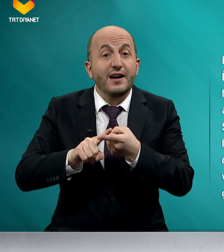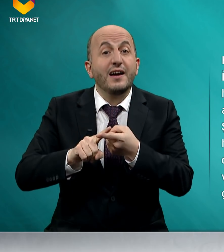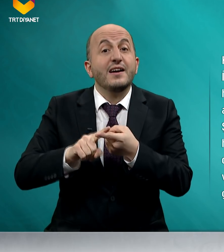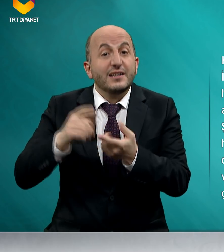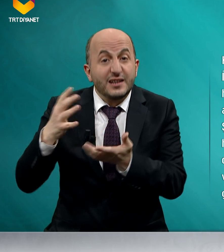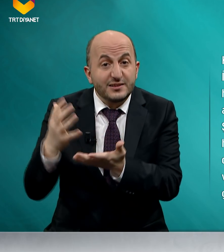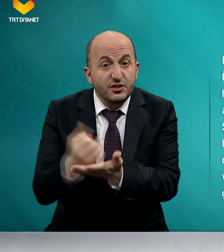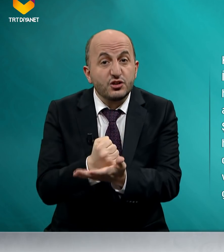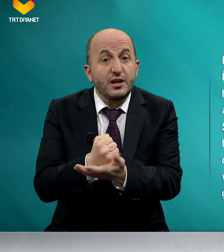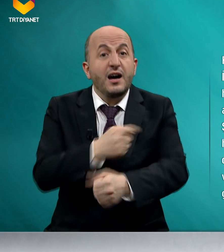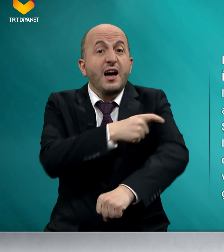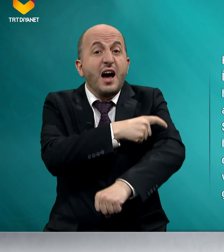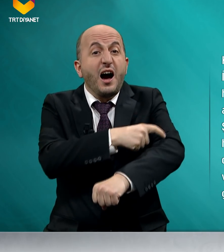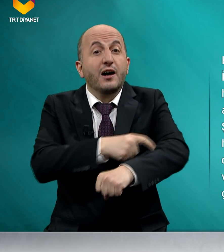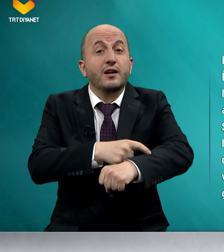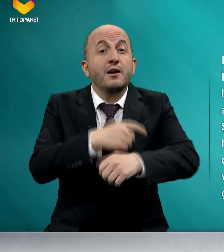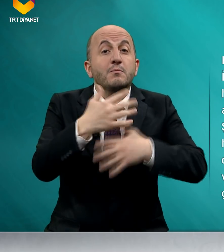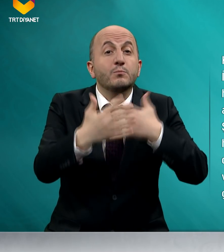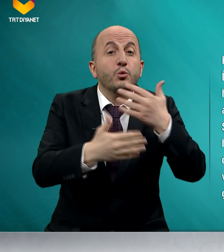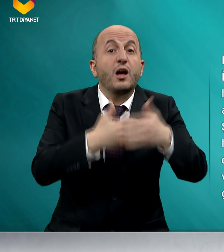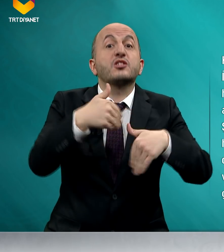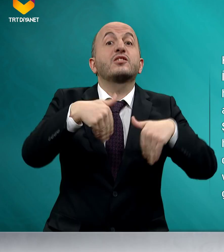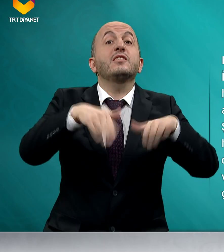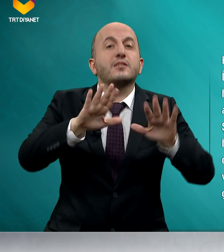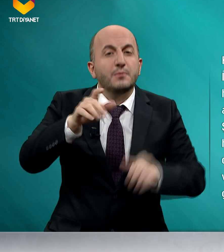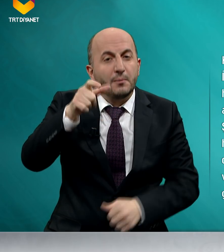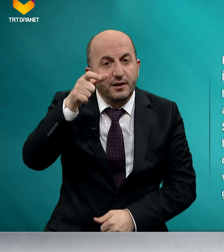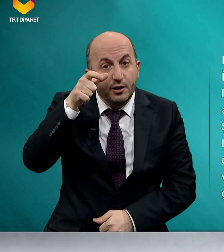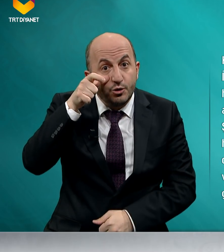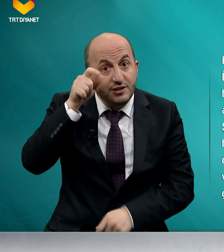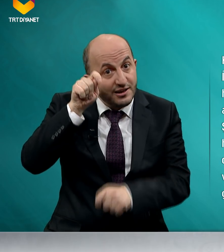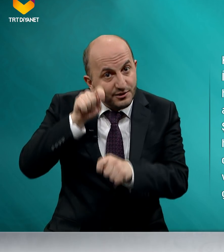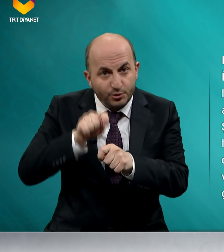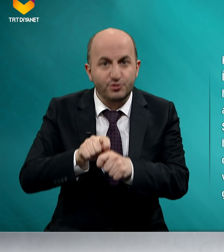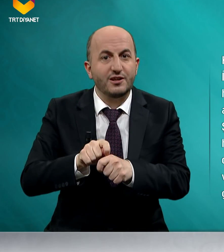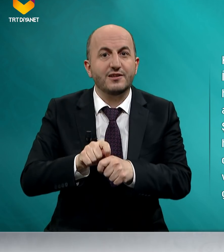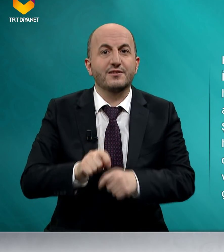kazancına haram bulaştırmamaya özen gösterir.